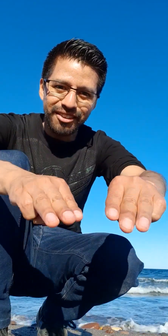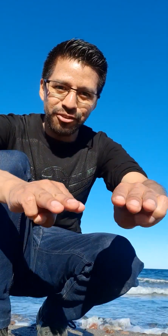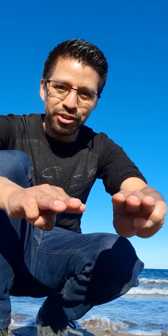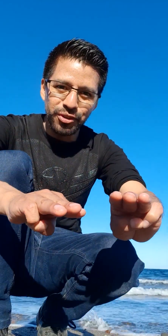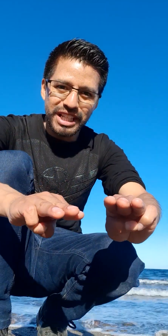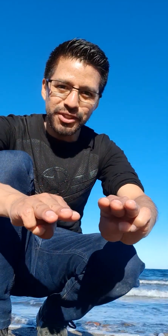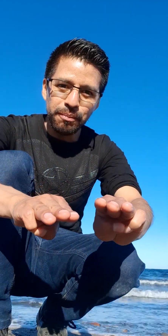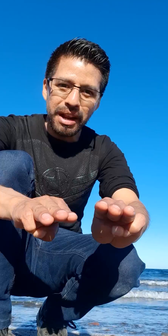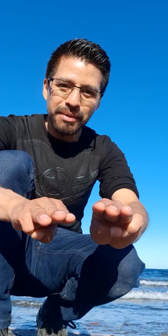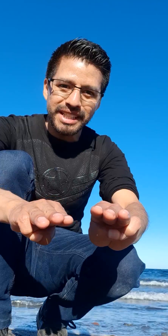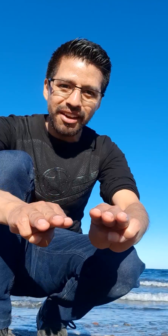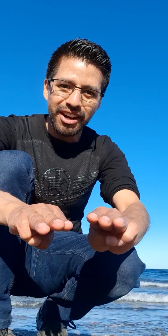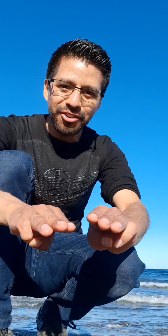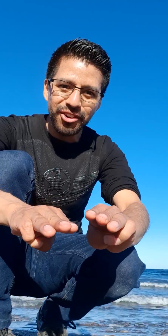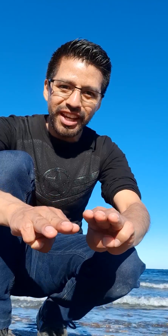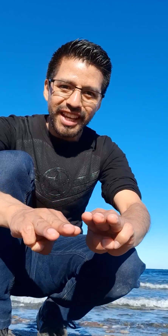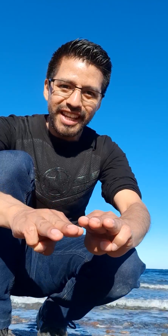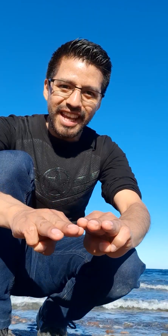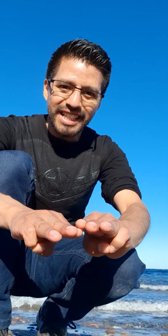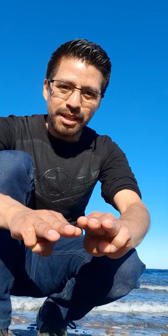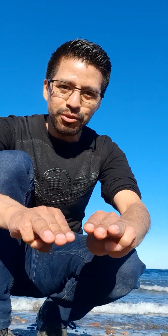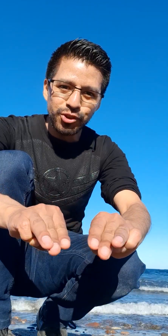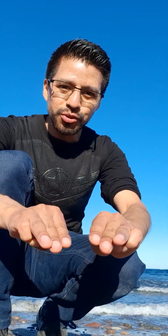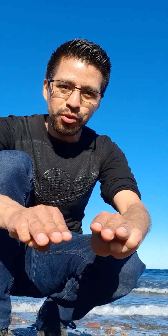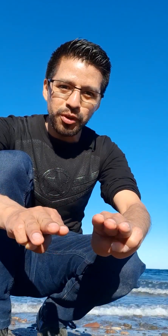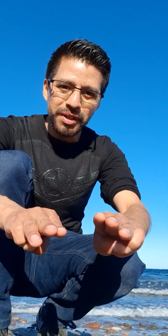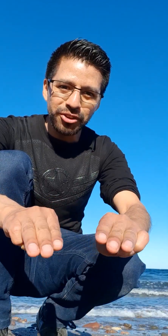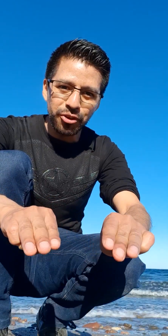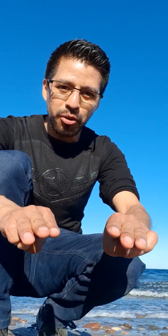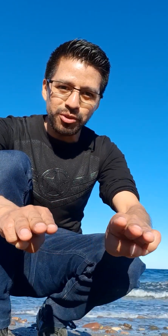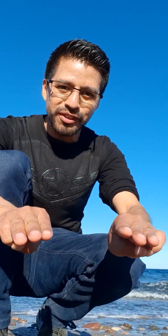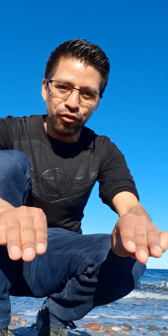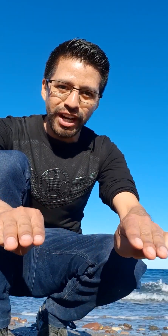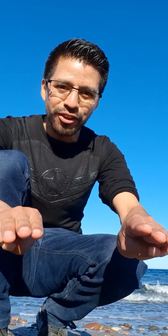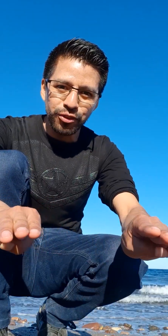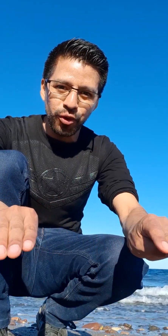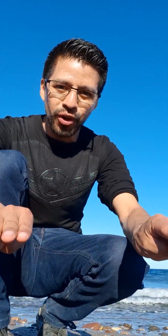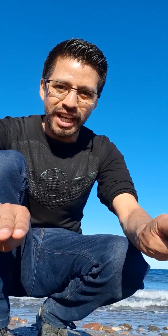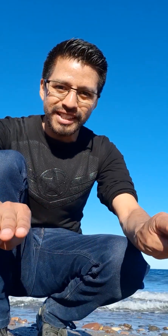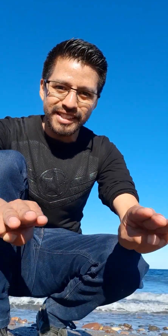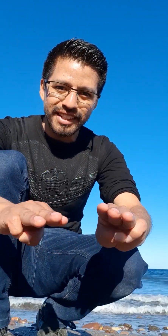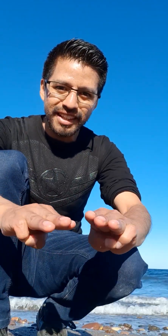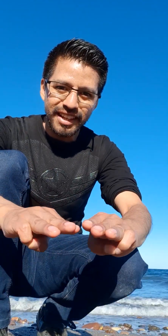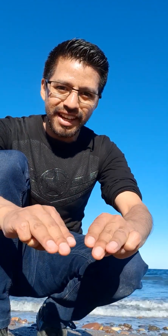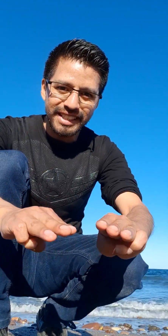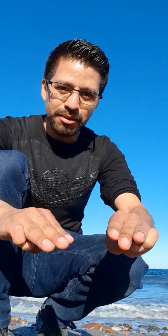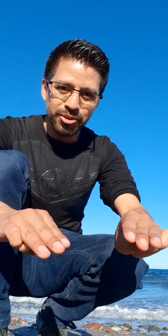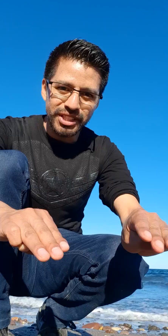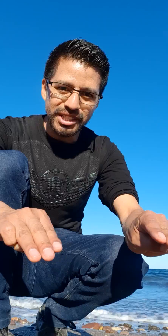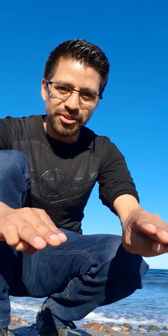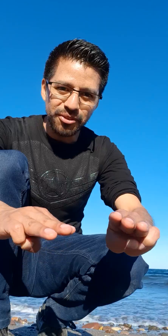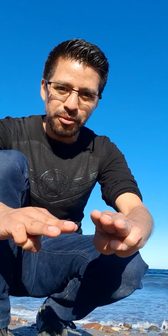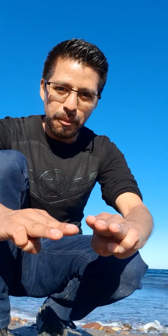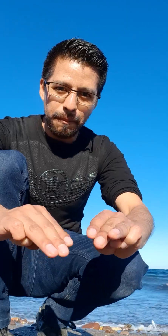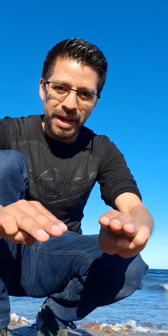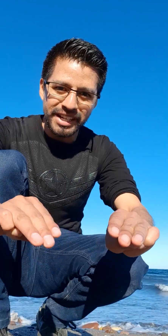configuración, palma hacia abajo y hacemos un movimiento como si fueran olas. Hacemos esto, Mar.